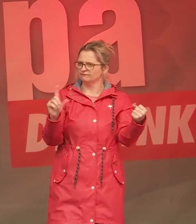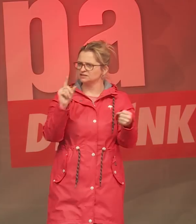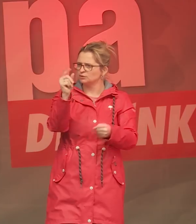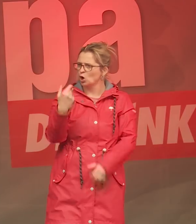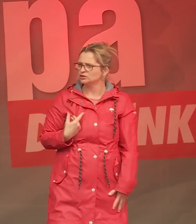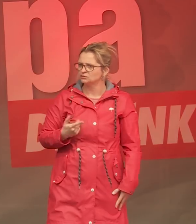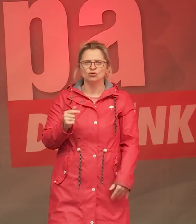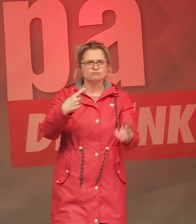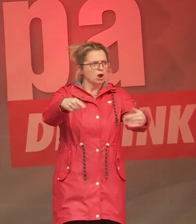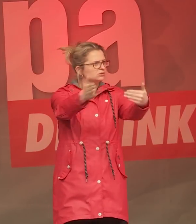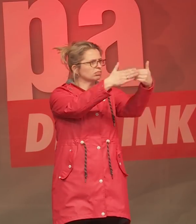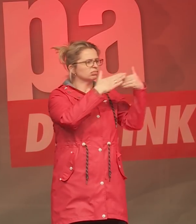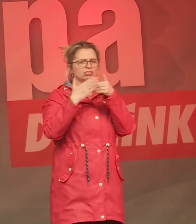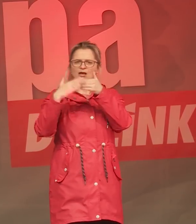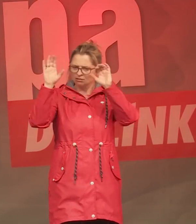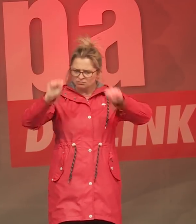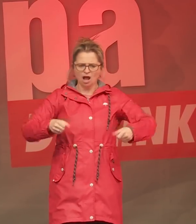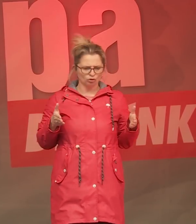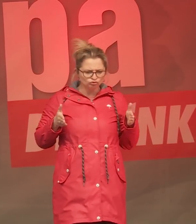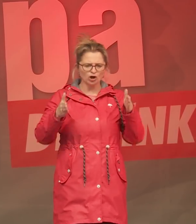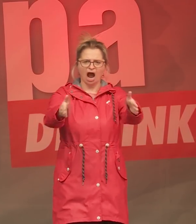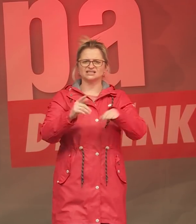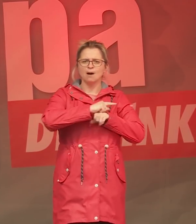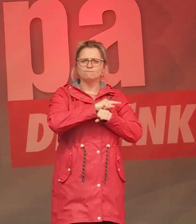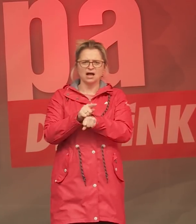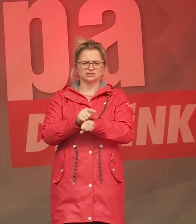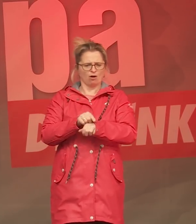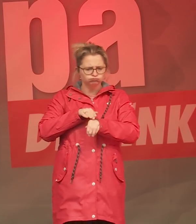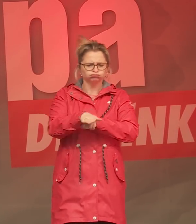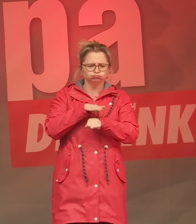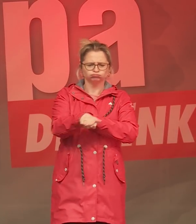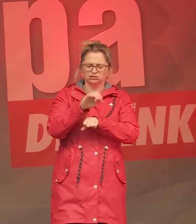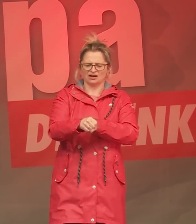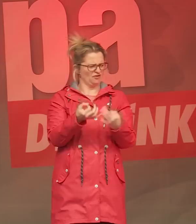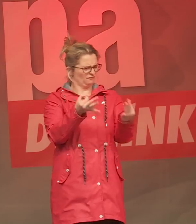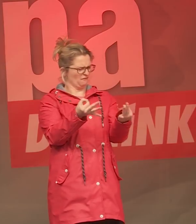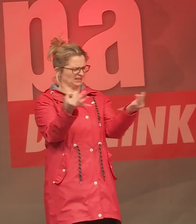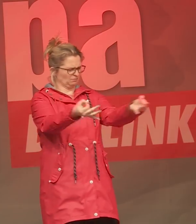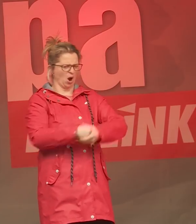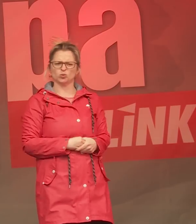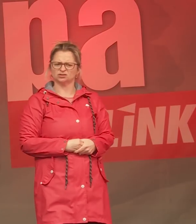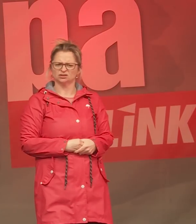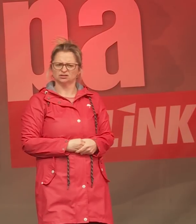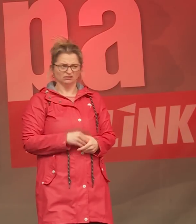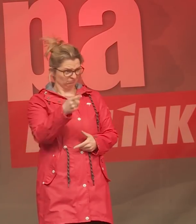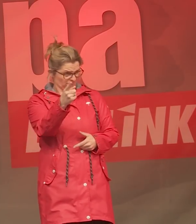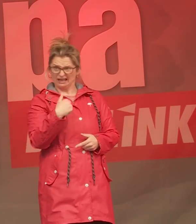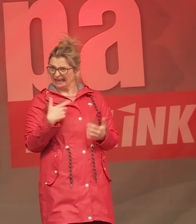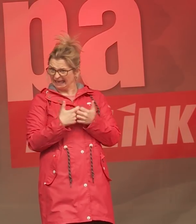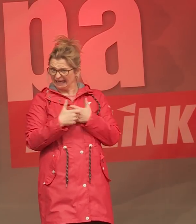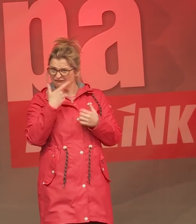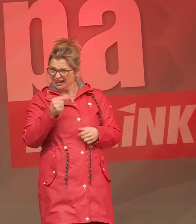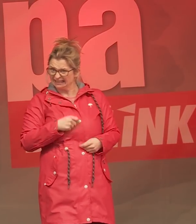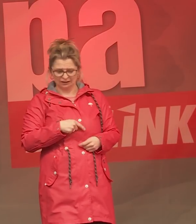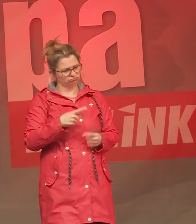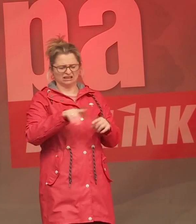durch unsere Straßen und Brücken. Wofür braucht man diese Investition, wenn man nicht ernsthaft möchte, dass es einen Krieg gibt wieder in Europa?